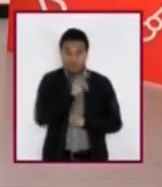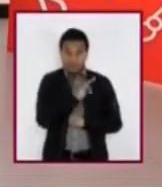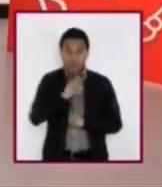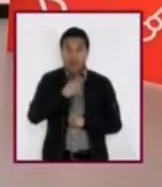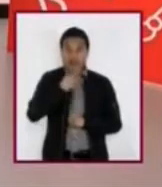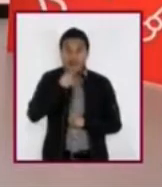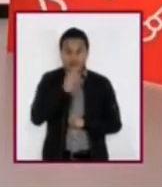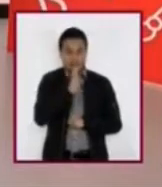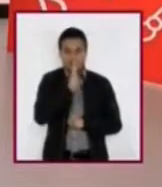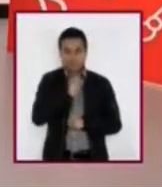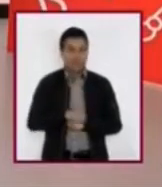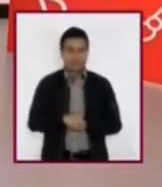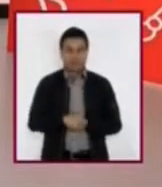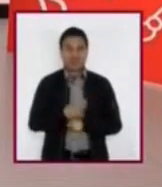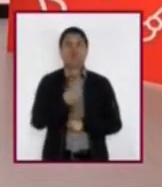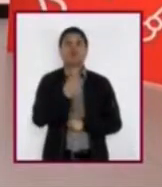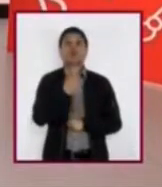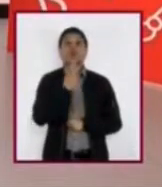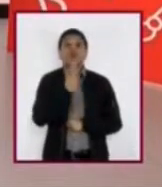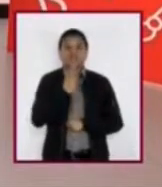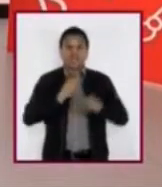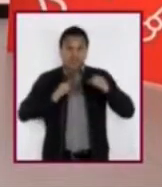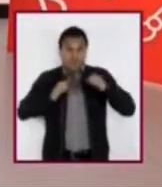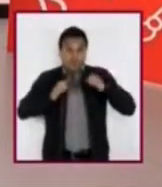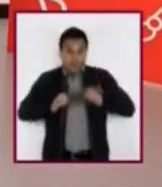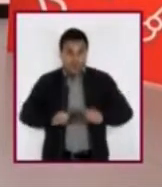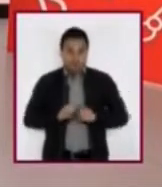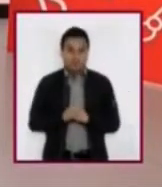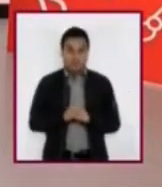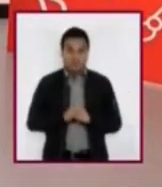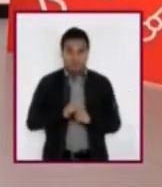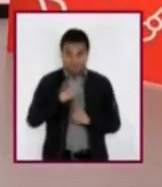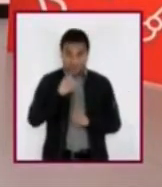el cuerpo. Todas y todos al mismo tiempo.